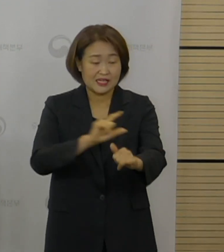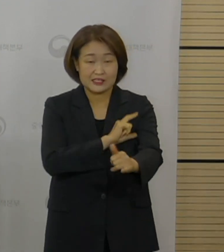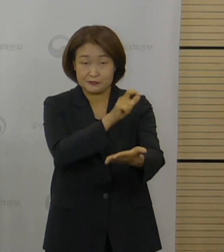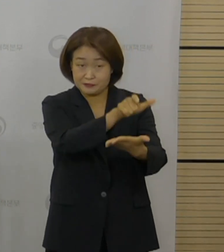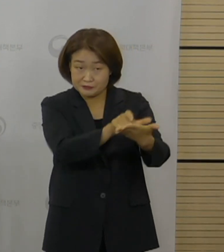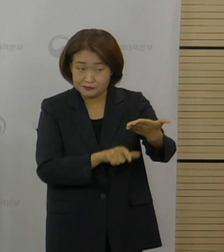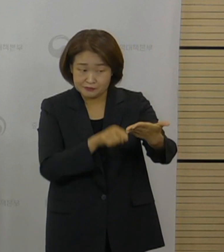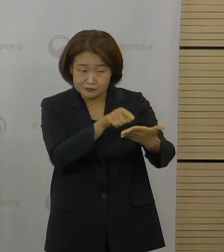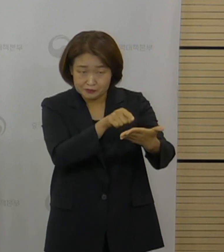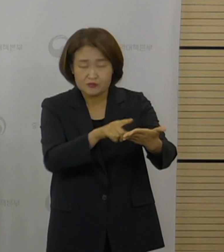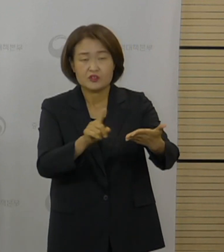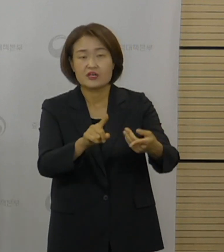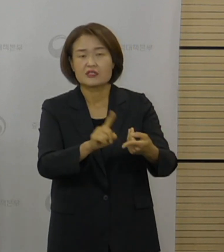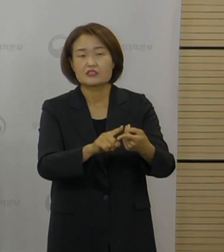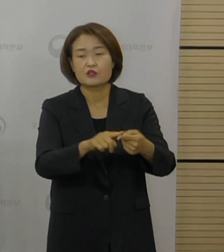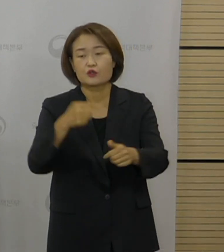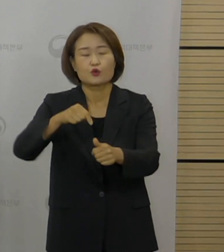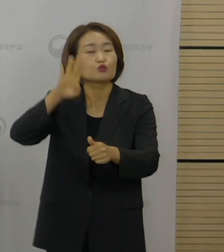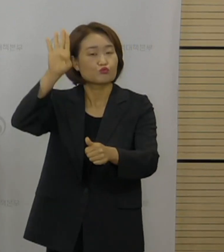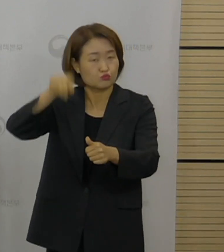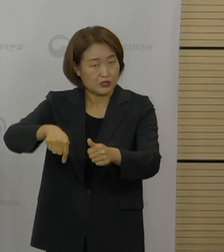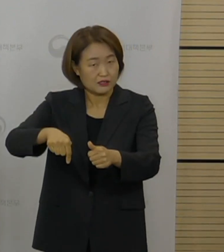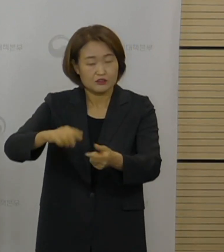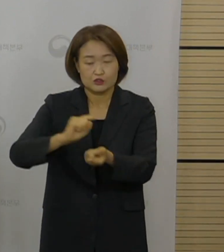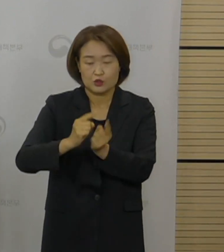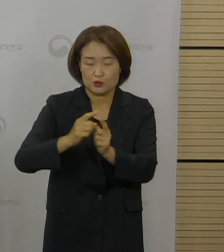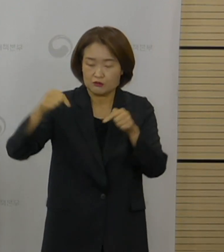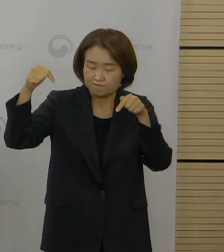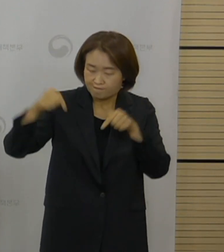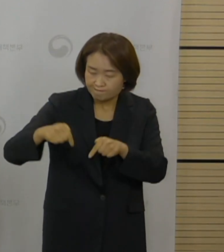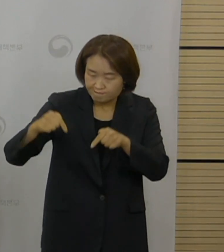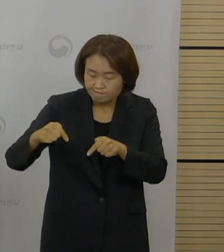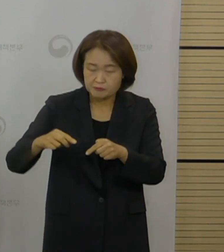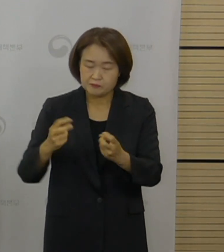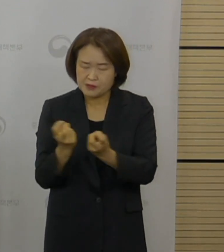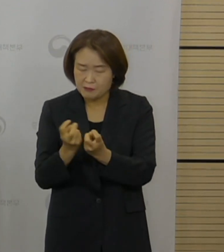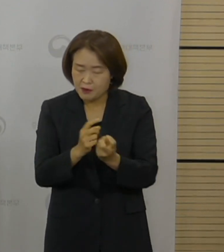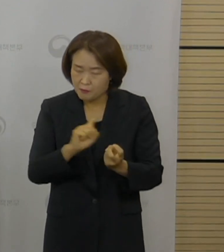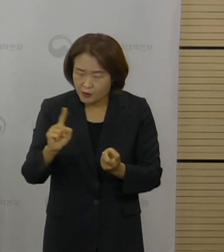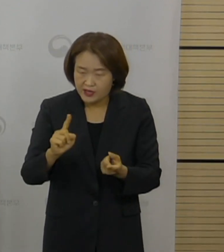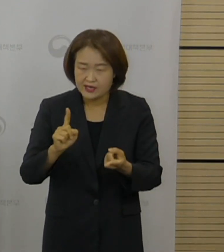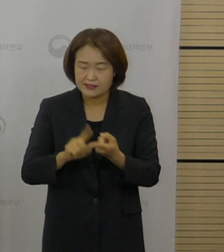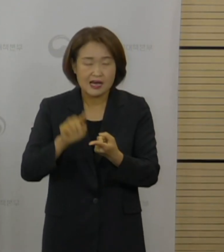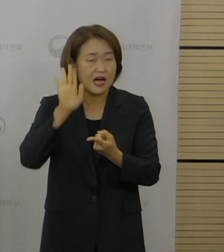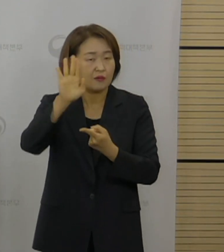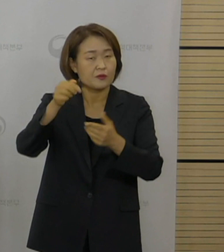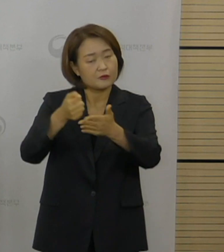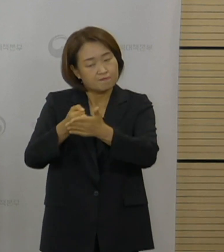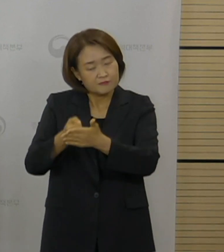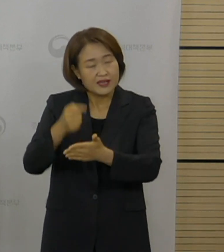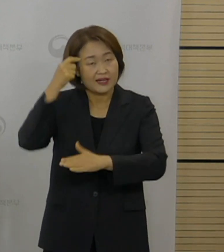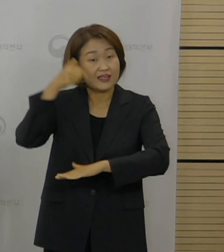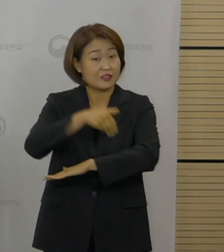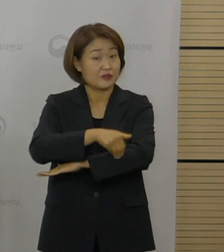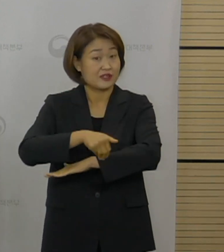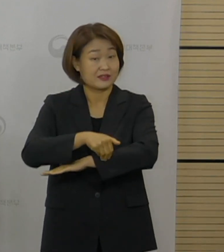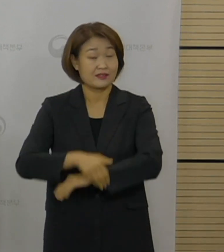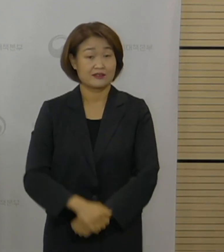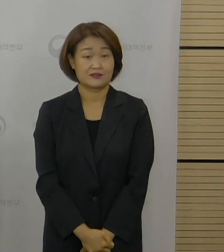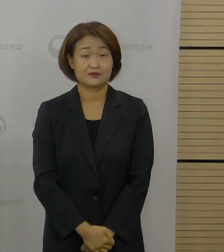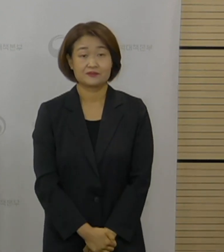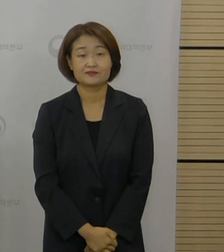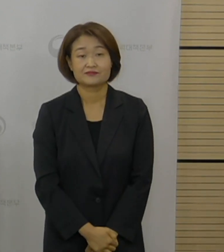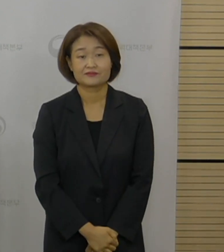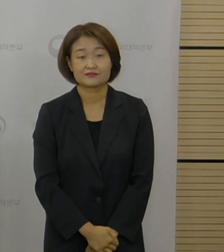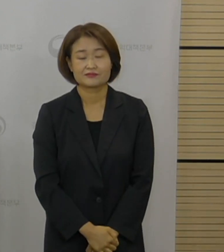교육부와 협의해서 그 방안을 구체적으로 논의하고 확정할 예정입니다. 실제로 제기되고 있는